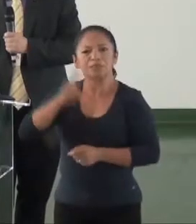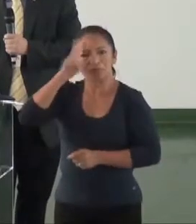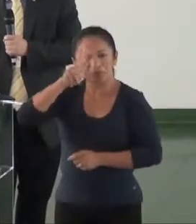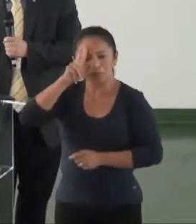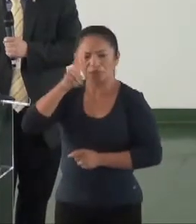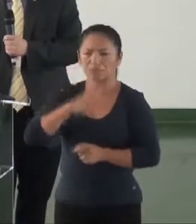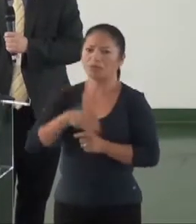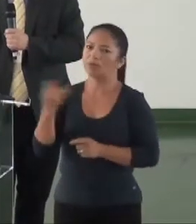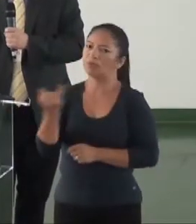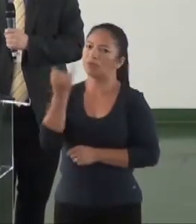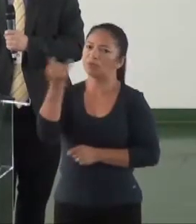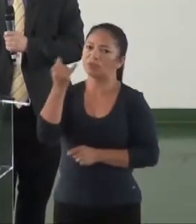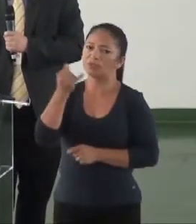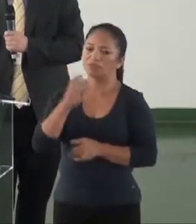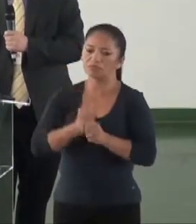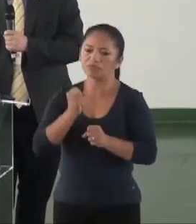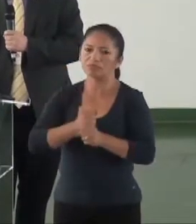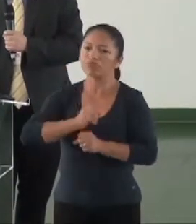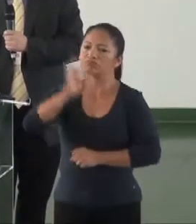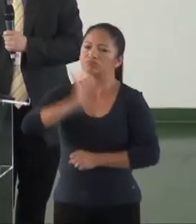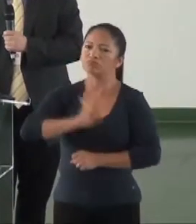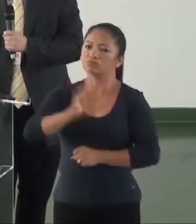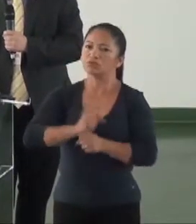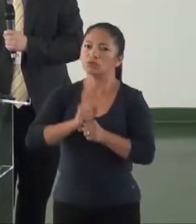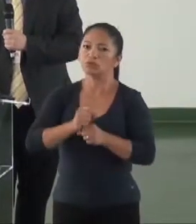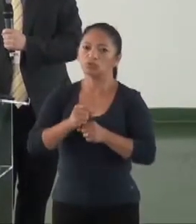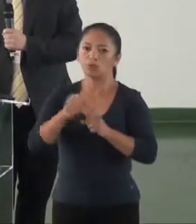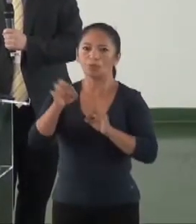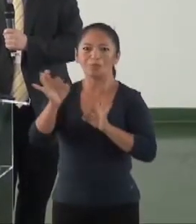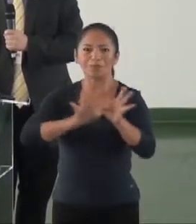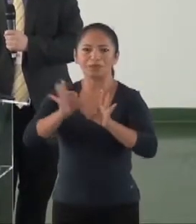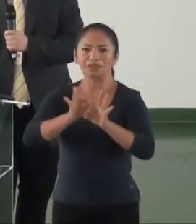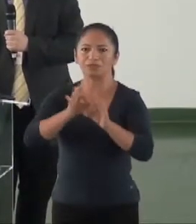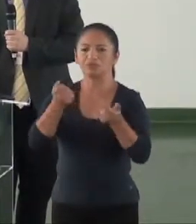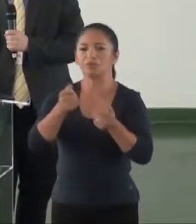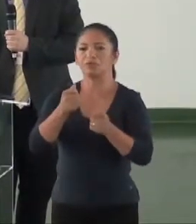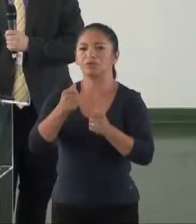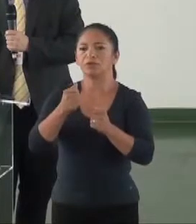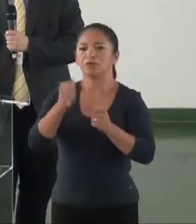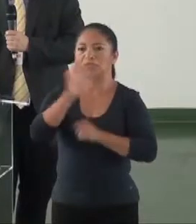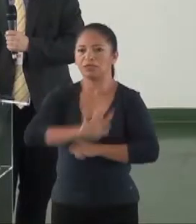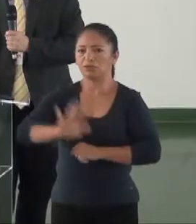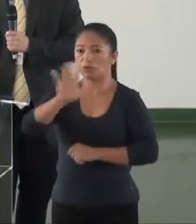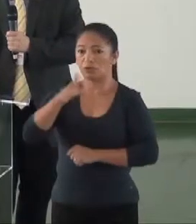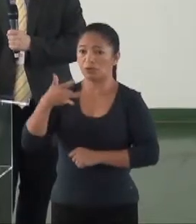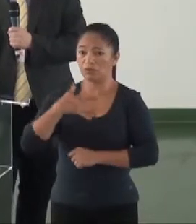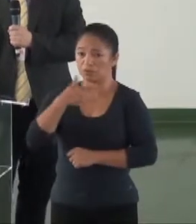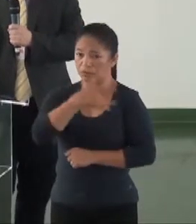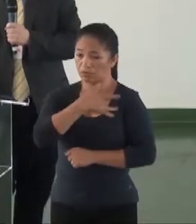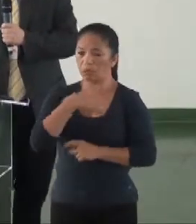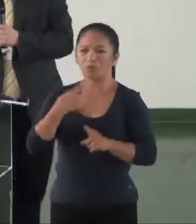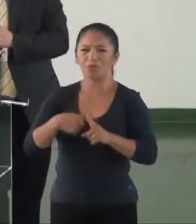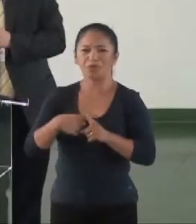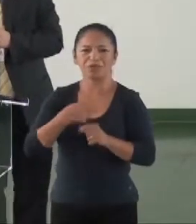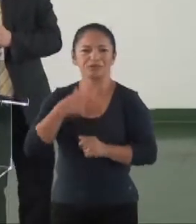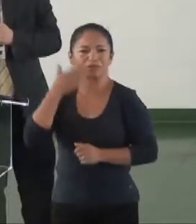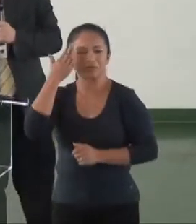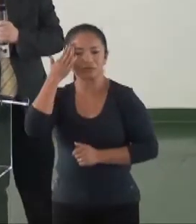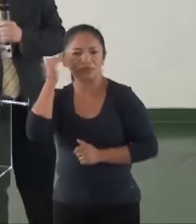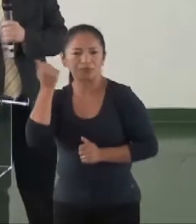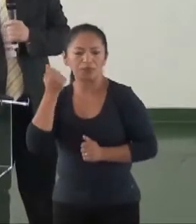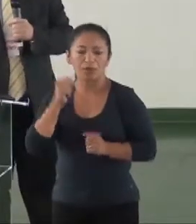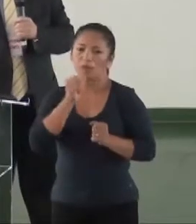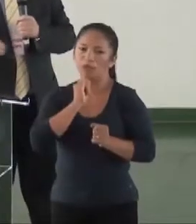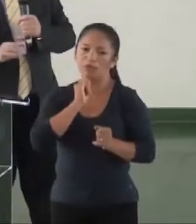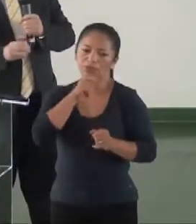qualitativa do Plano Municipal de Saúde, em observância às necessidades coletivas de saúde. O que você espera do